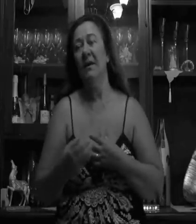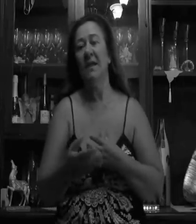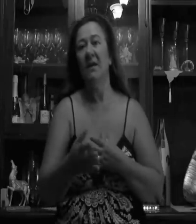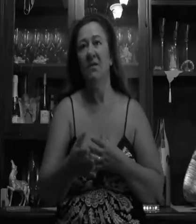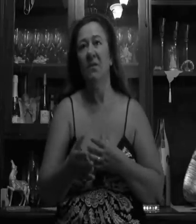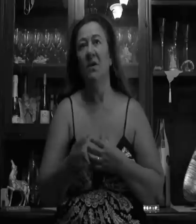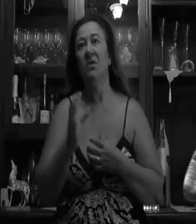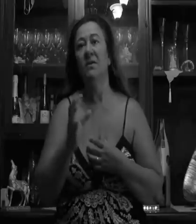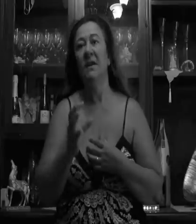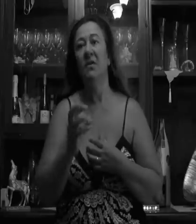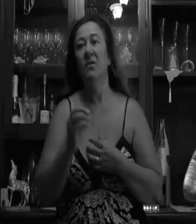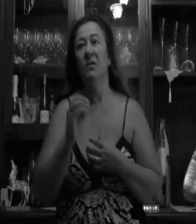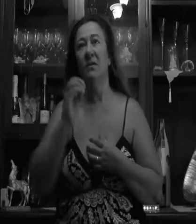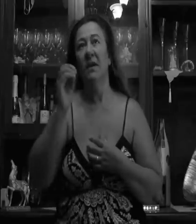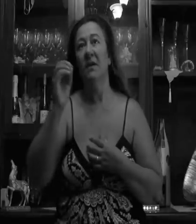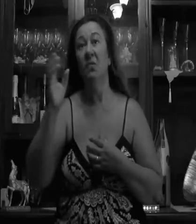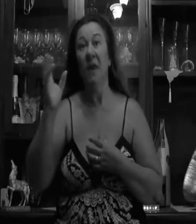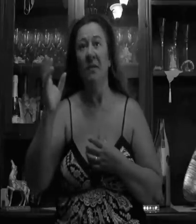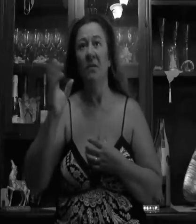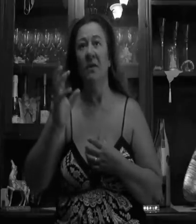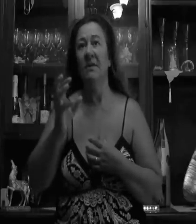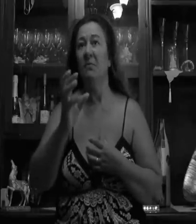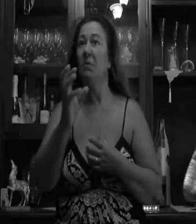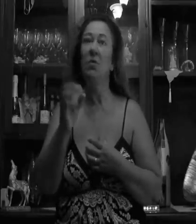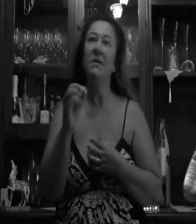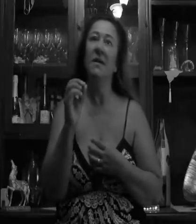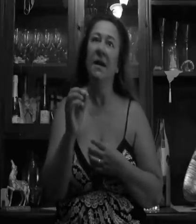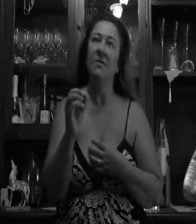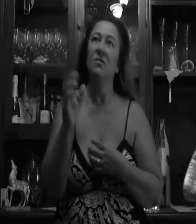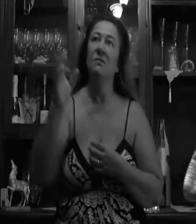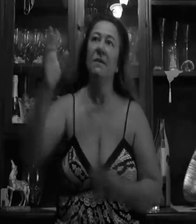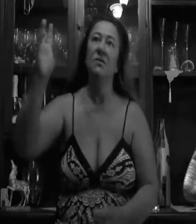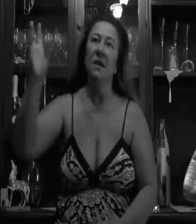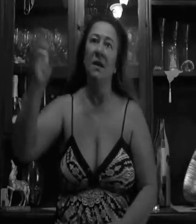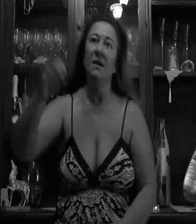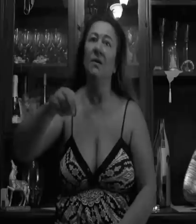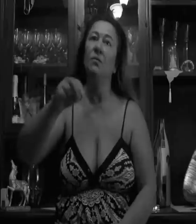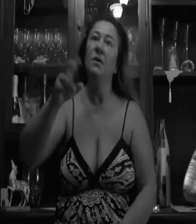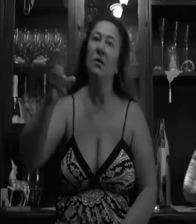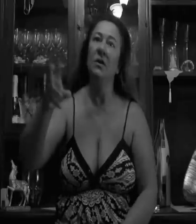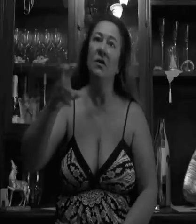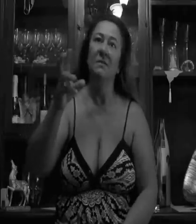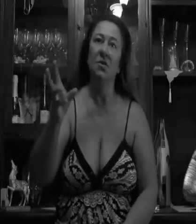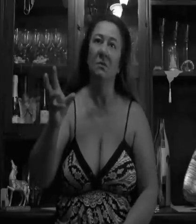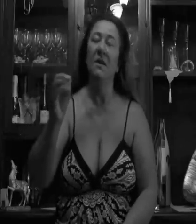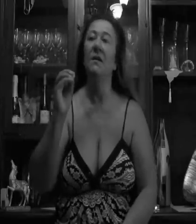iniziare questo percorso è stato che da un anno, ad esempio abbiamo preso a caso Passovela, che è un piccolo rione di pace per me,